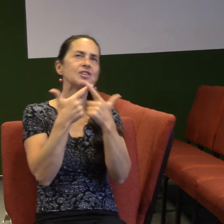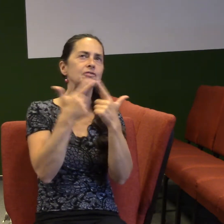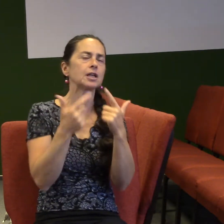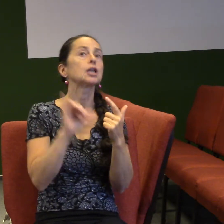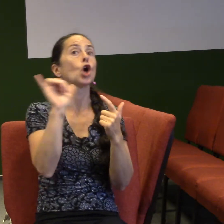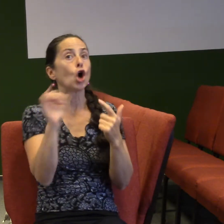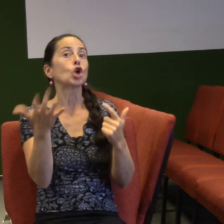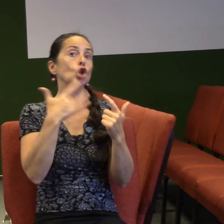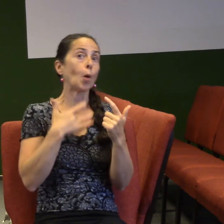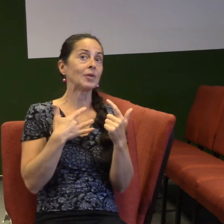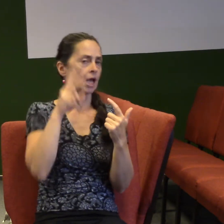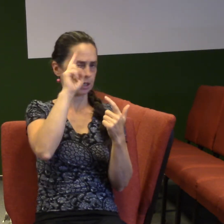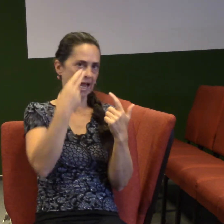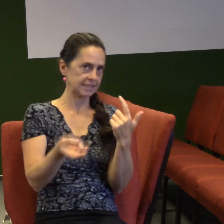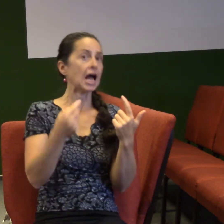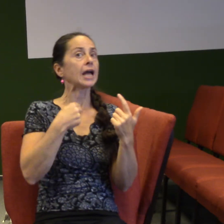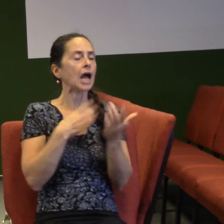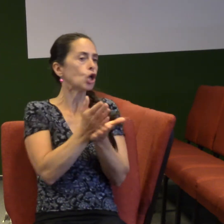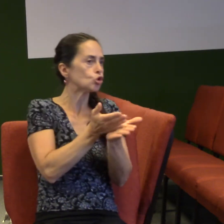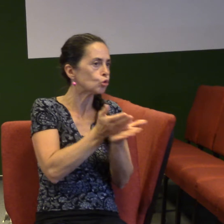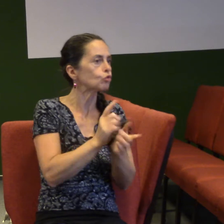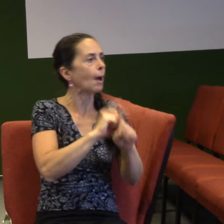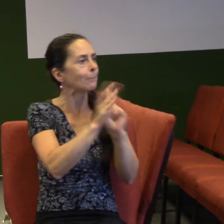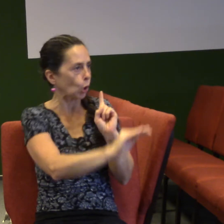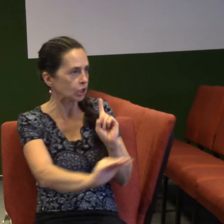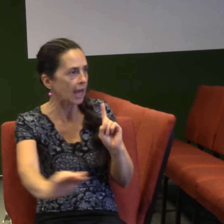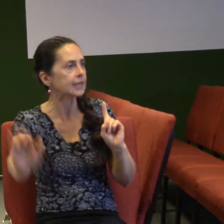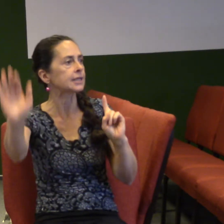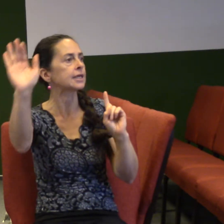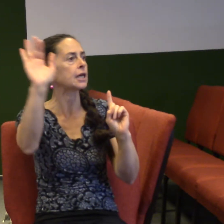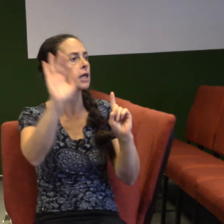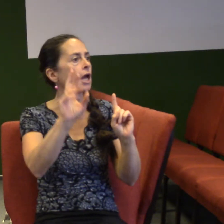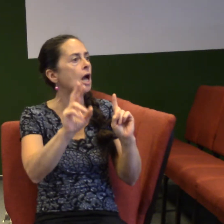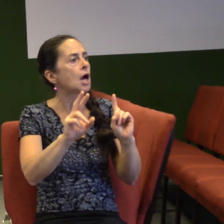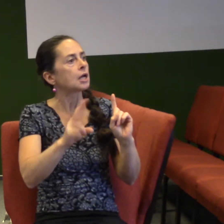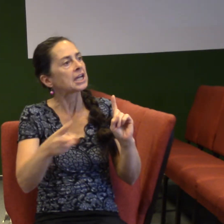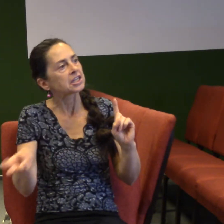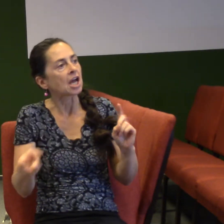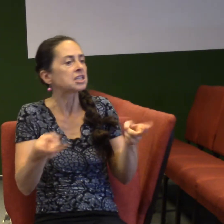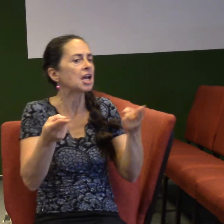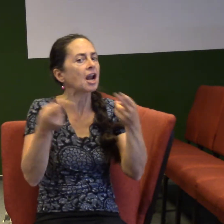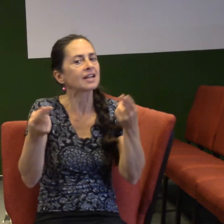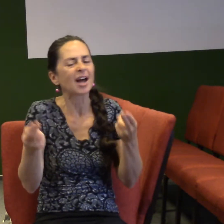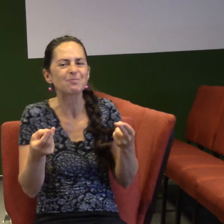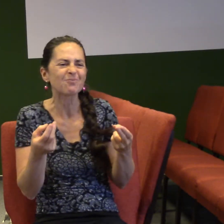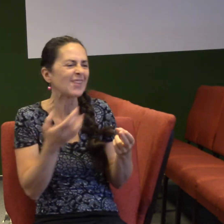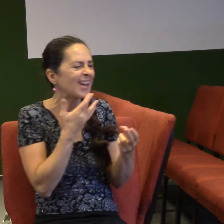pracuji s dětma hodně a já někdy hledám takové ty názorné příklady, jak to těm dětem ty věci přiblíží, do kterých mluvím.